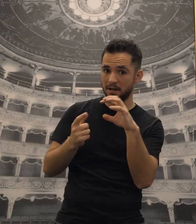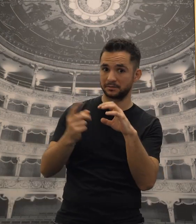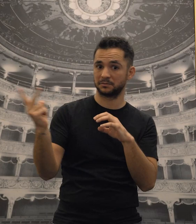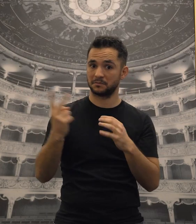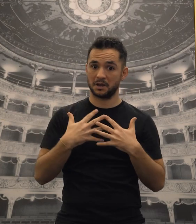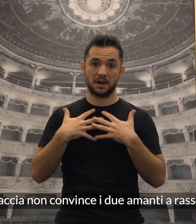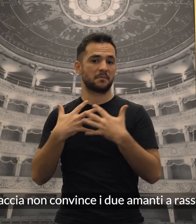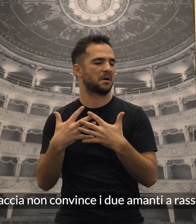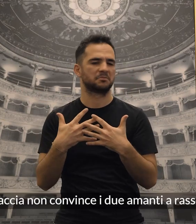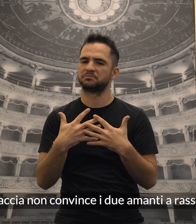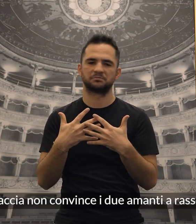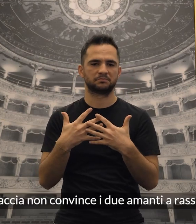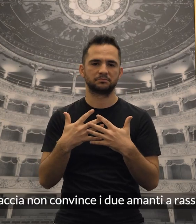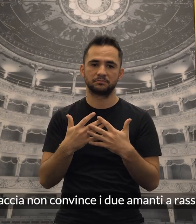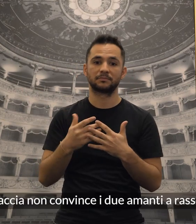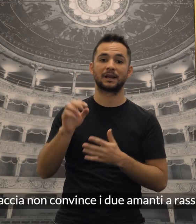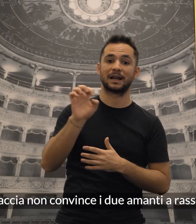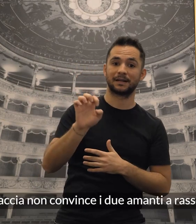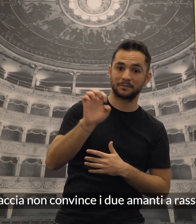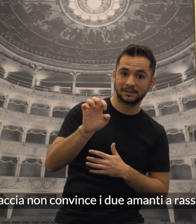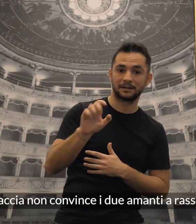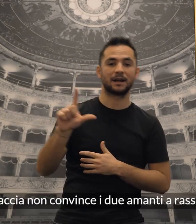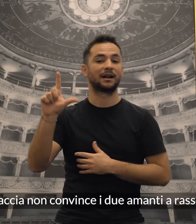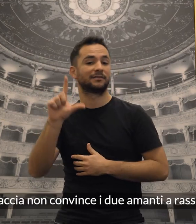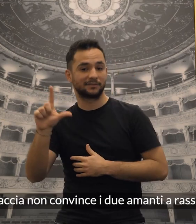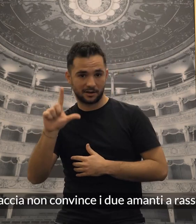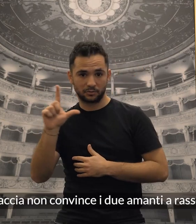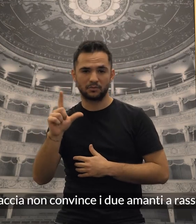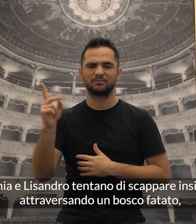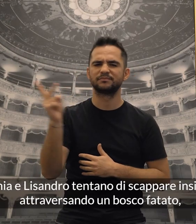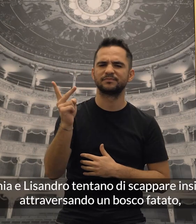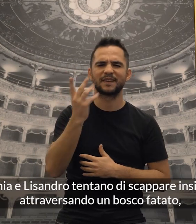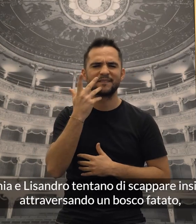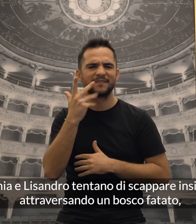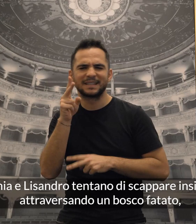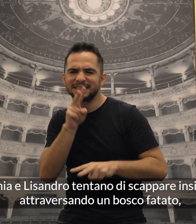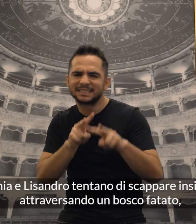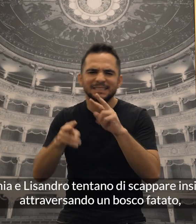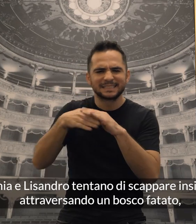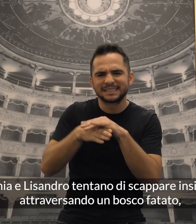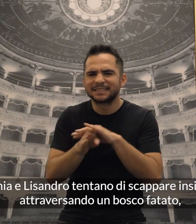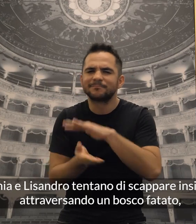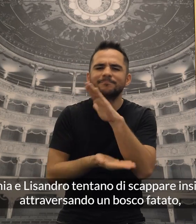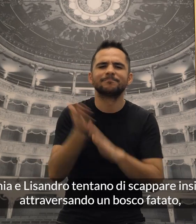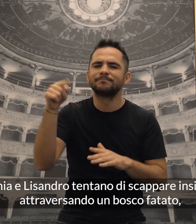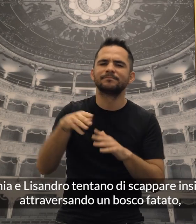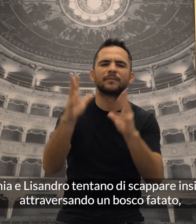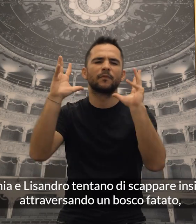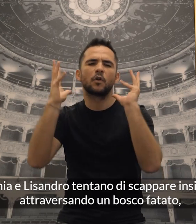La minaccia non convince i due amanti a rassegnarsi. Ermia e Elisandro tentano di scappare insieme